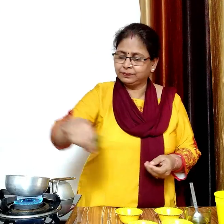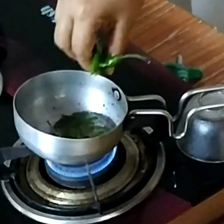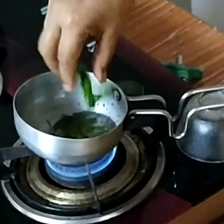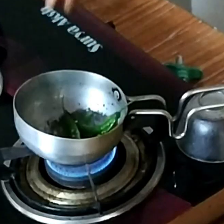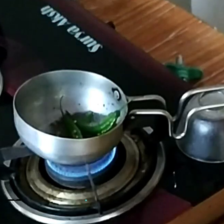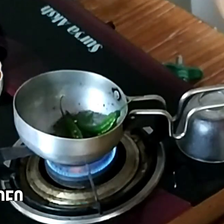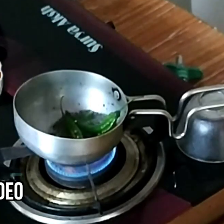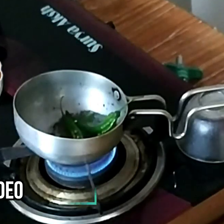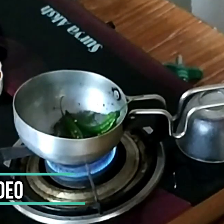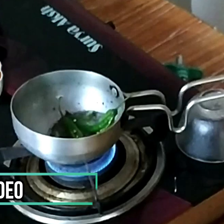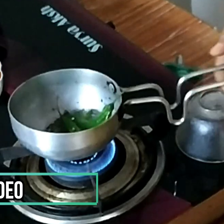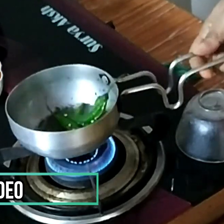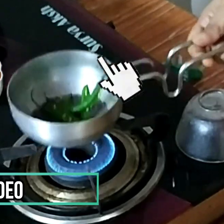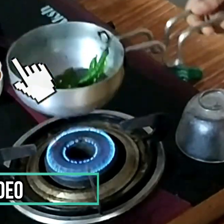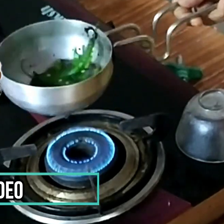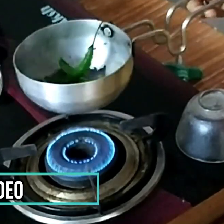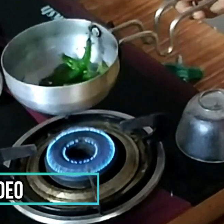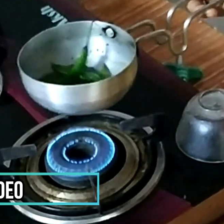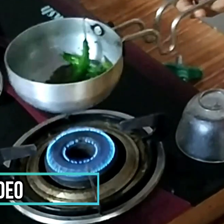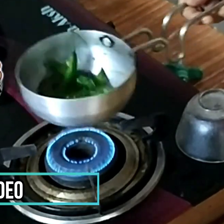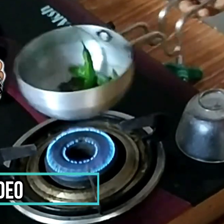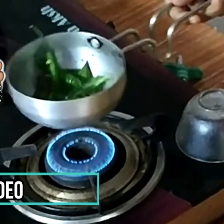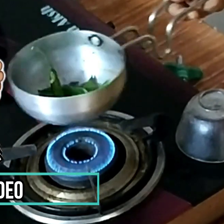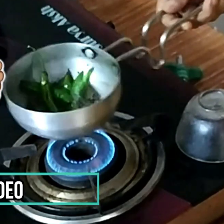अब इसे थोड़ा हिला लेंगे जिससे सारी चीज़े अच्छी जफ्राय हो जाए